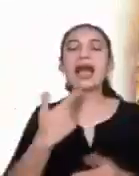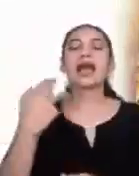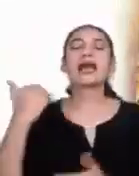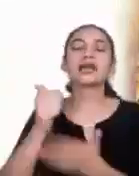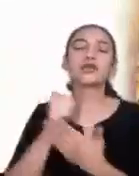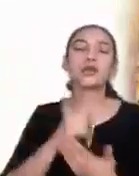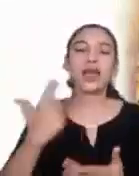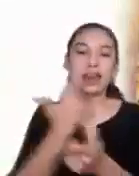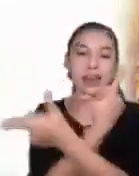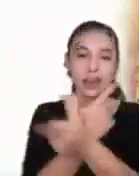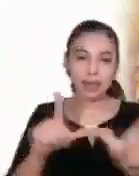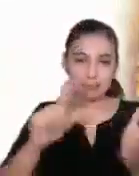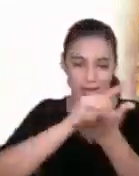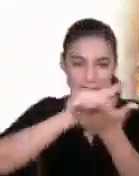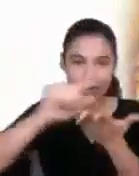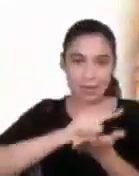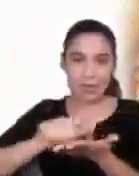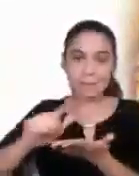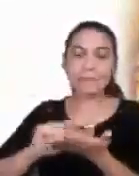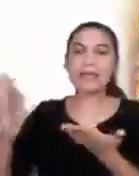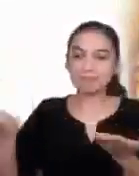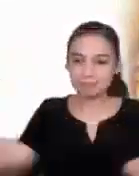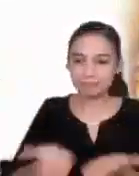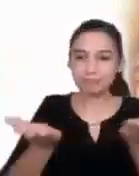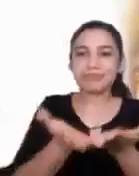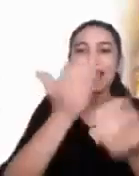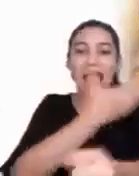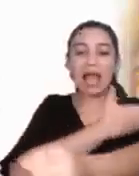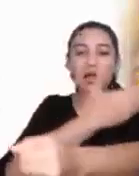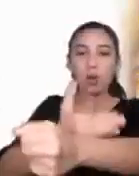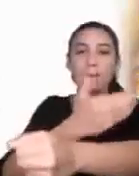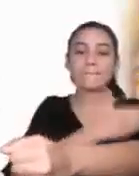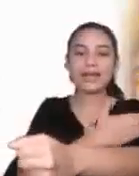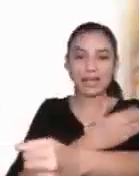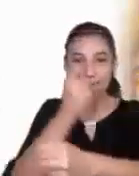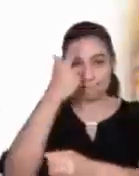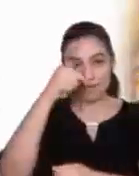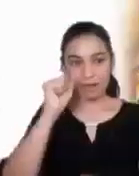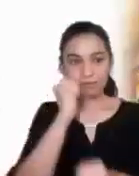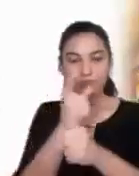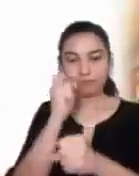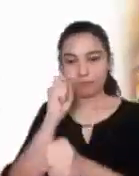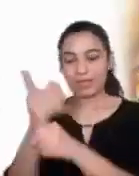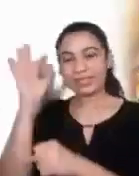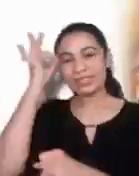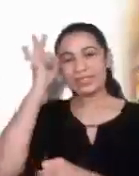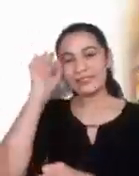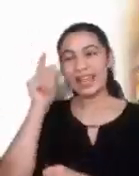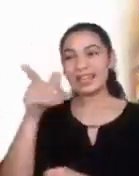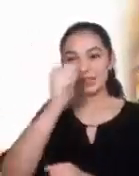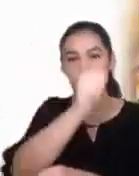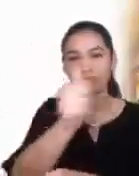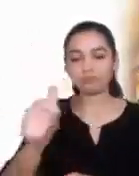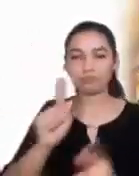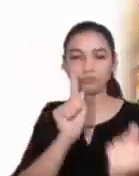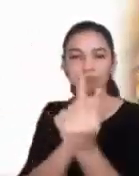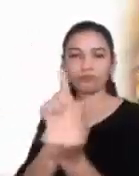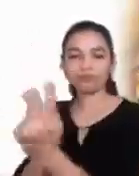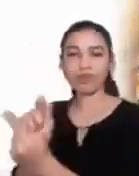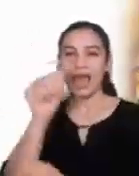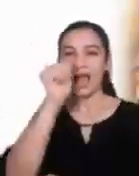inspire y acompañe, para que podamos descubrirte en todos y amarte y servirte en cada uno.